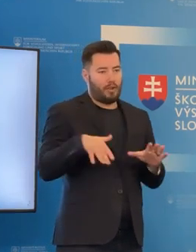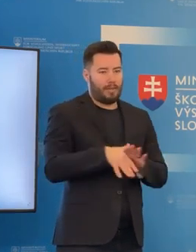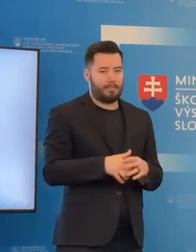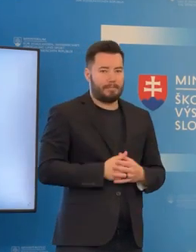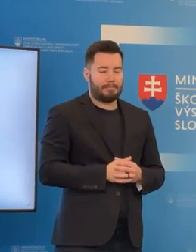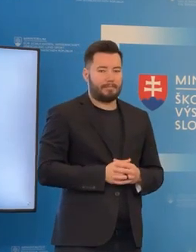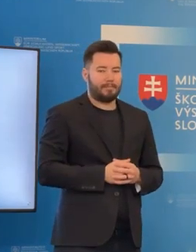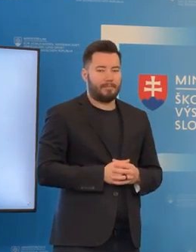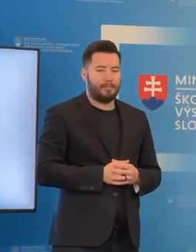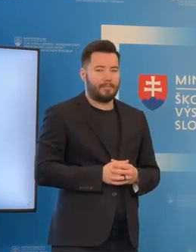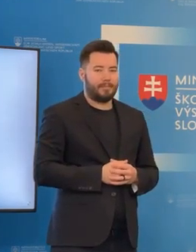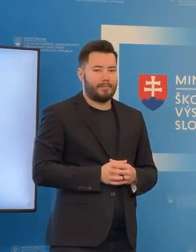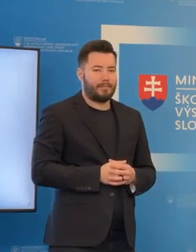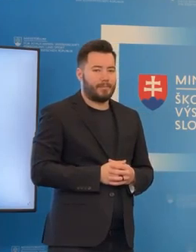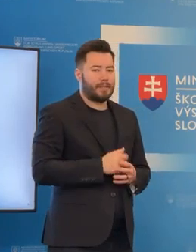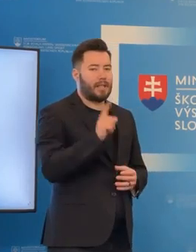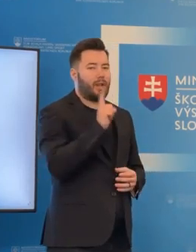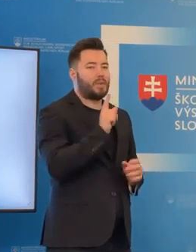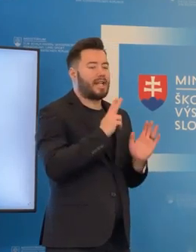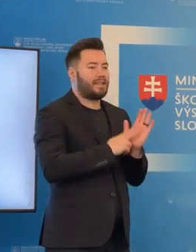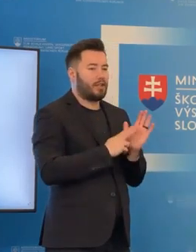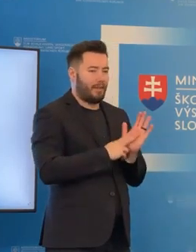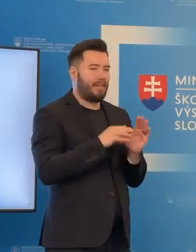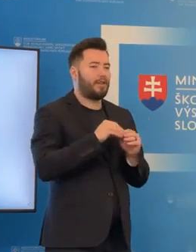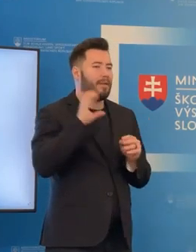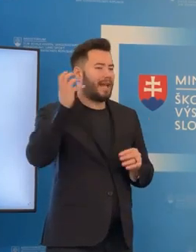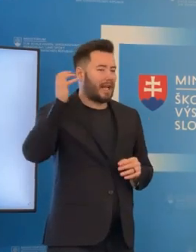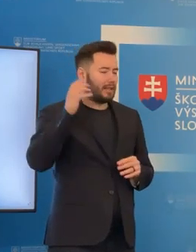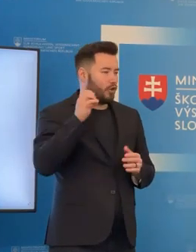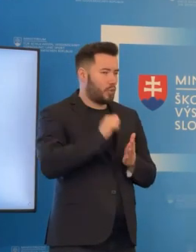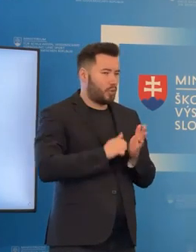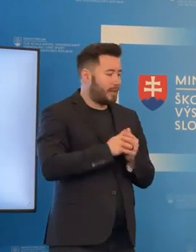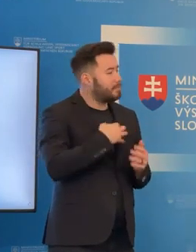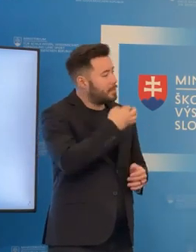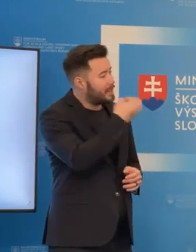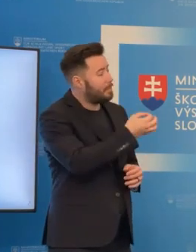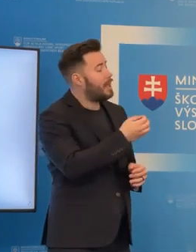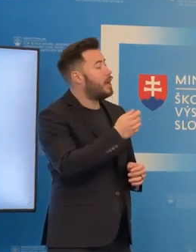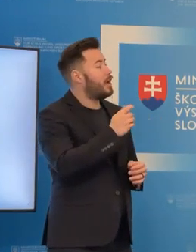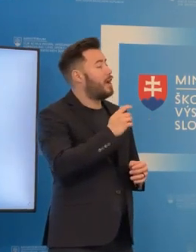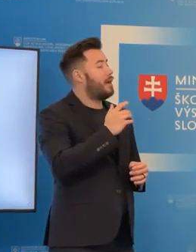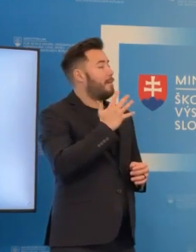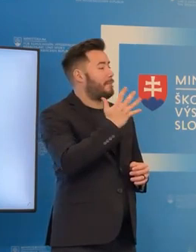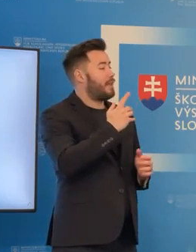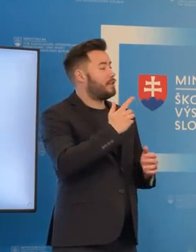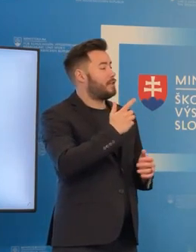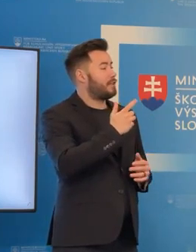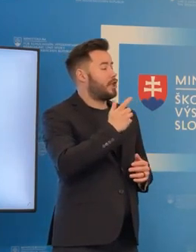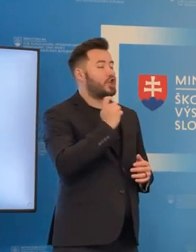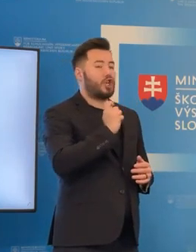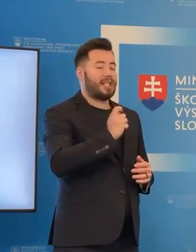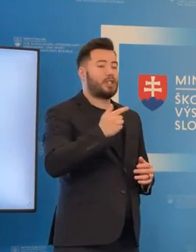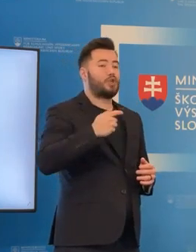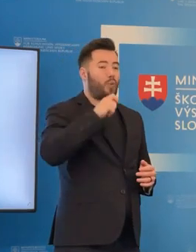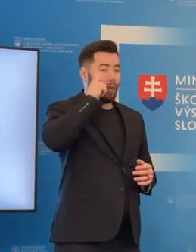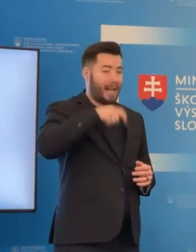Luciana Deva, Radiožurnál. Pán minister, bude sa vzťahovať povinná prečkolská dochádzka na 5-ročné deti z Ukrajiny? Je to automatické u